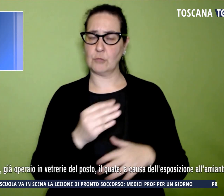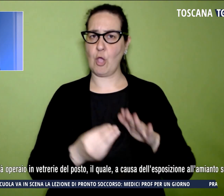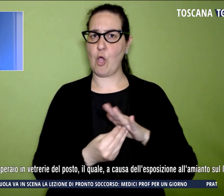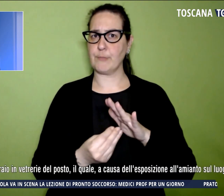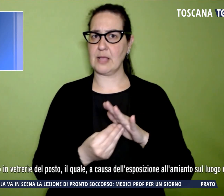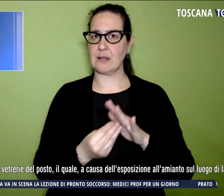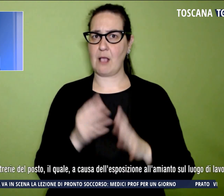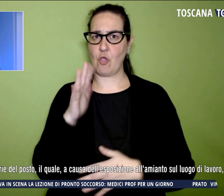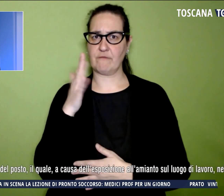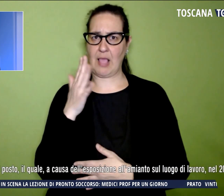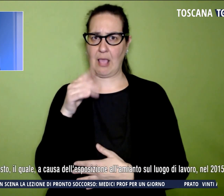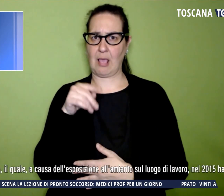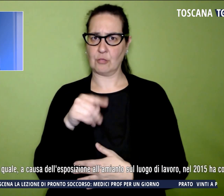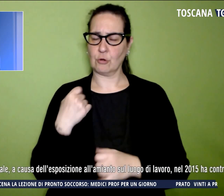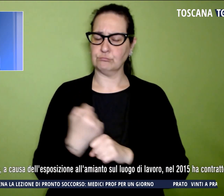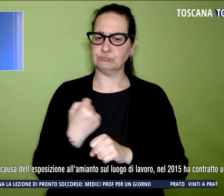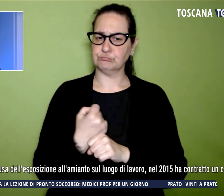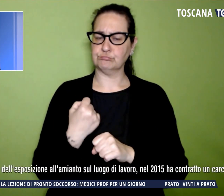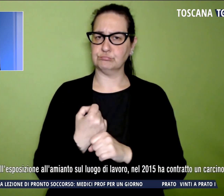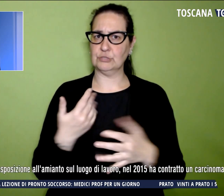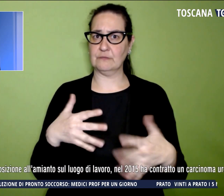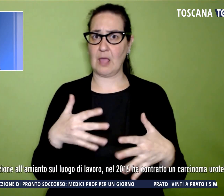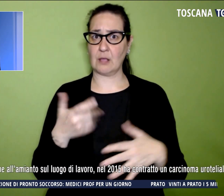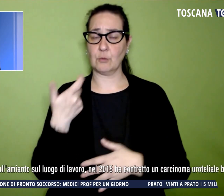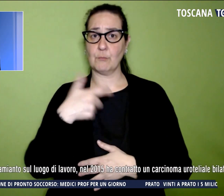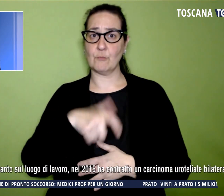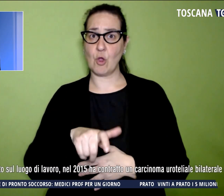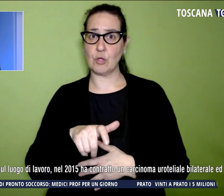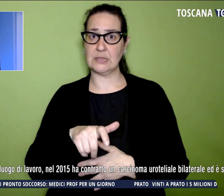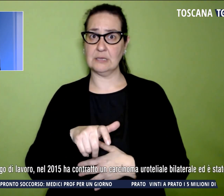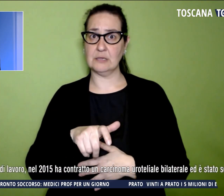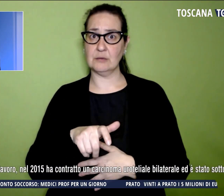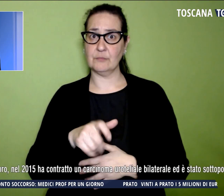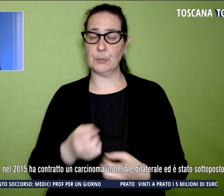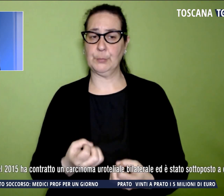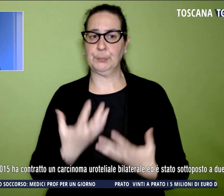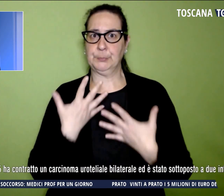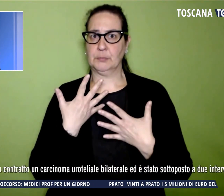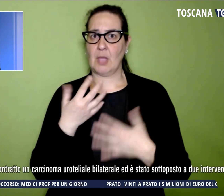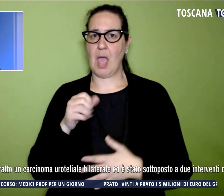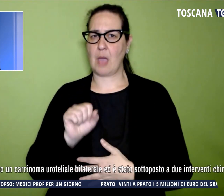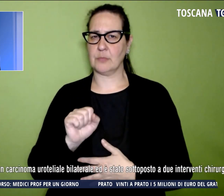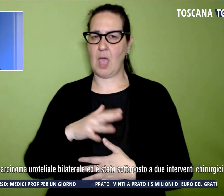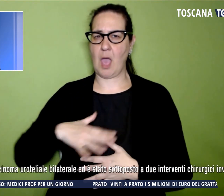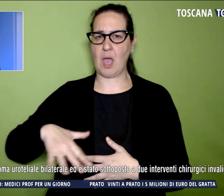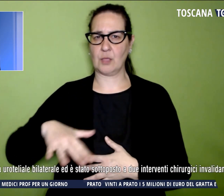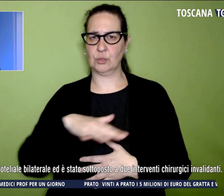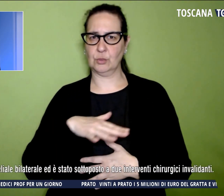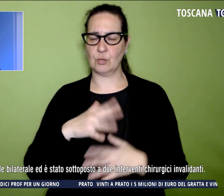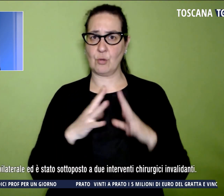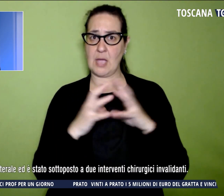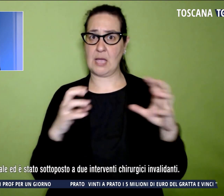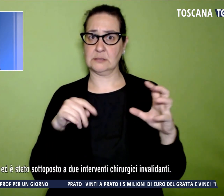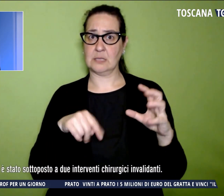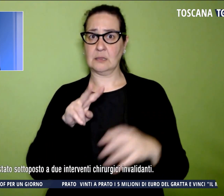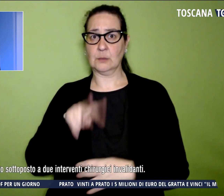posto, il quale, a causa dell'esposizione all'amianto sul luogo di lavoro, nel 2015